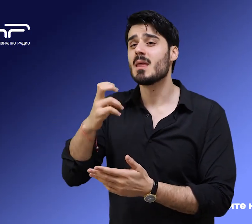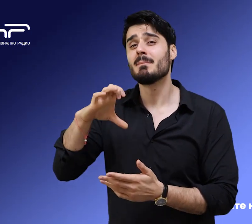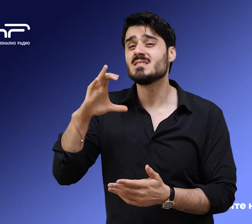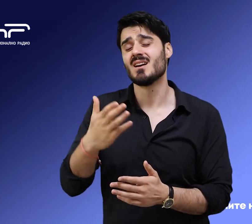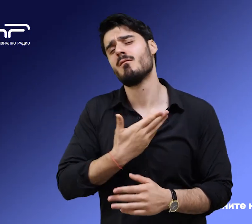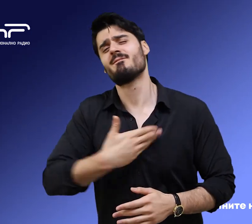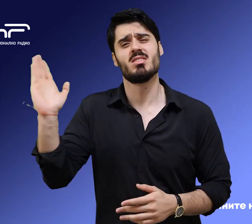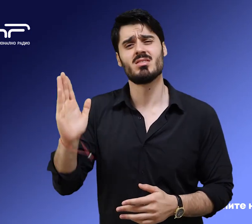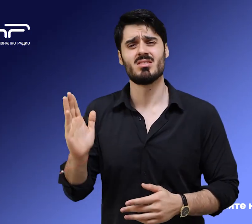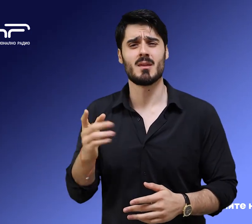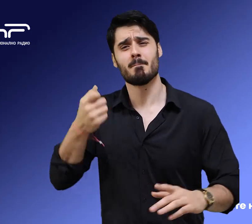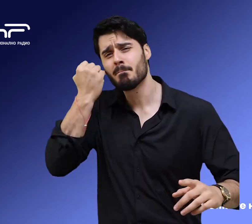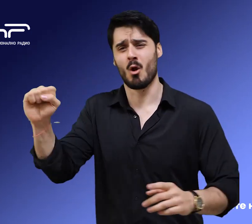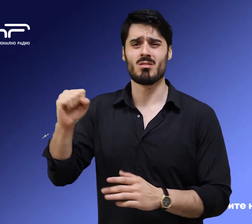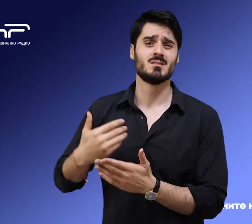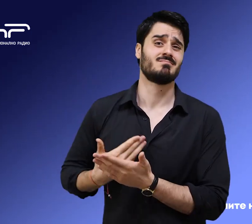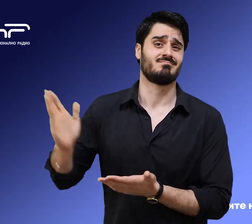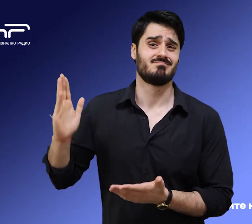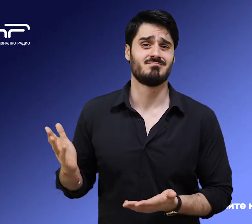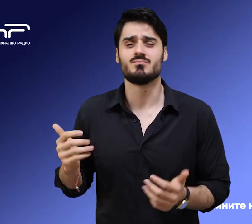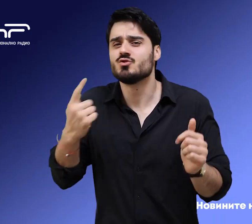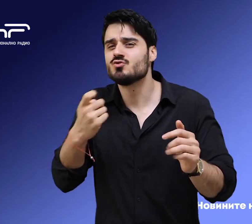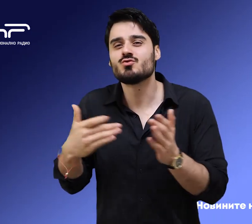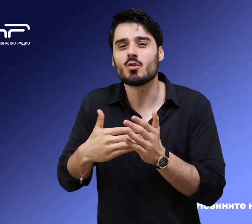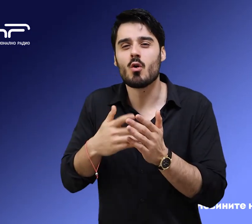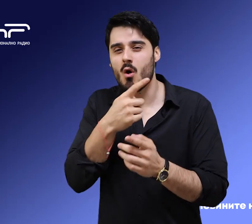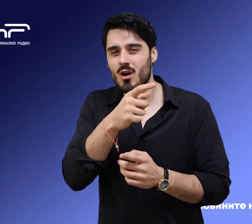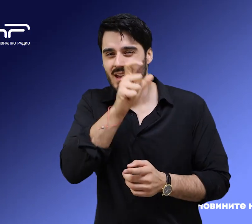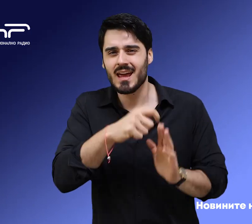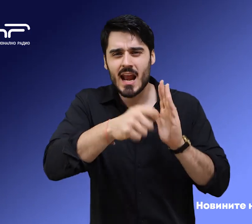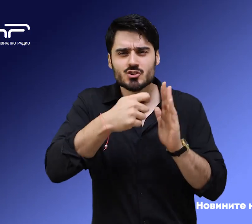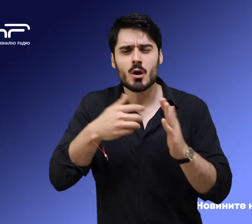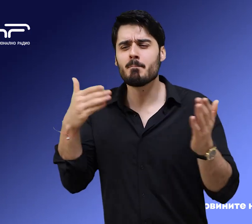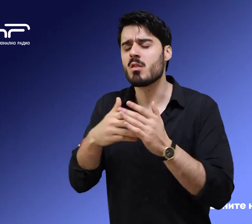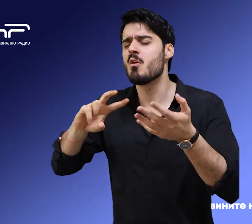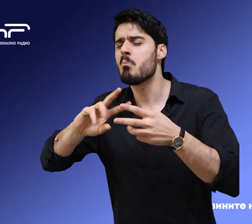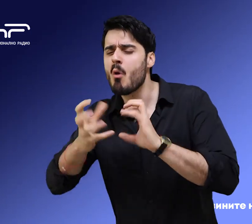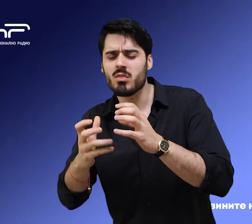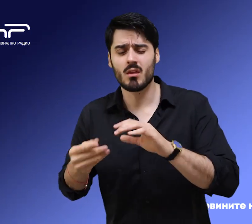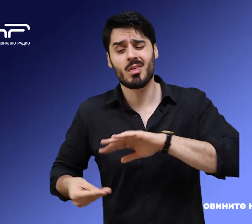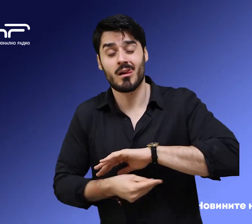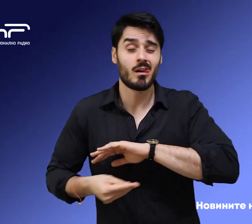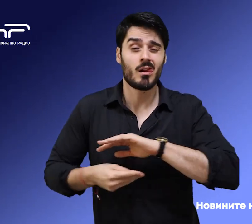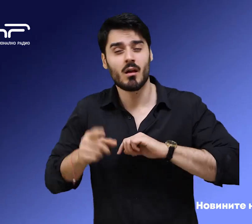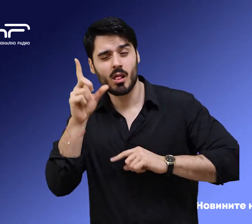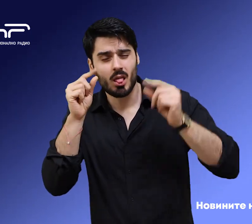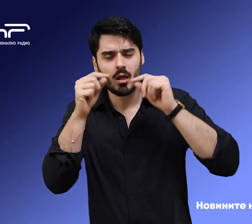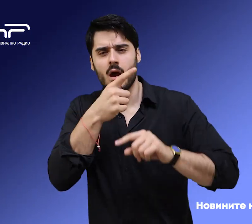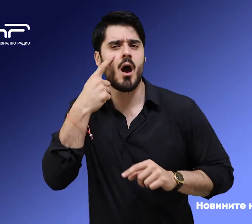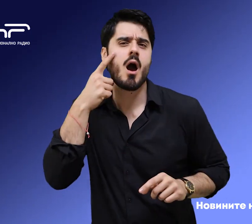изчезвай, в знак на протест, че е била до Ахмед Дуган, докато гласува на последните предсрочни избори. От днес тя вече не работи в